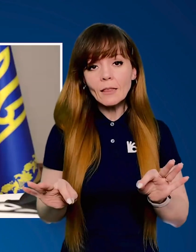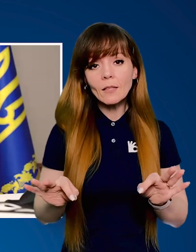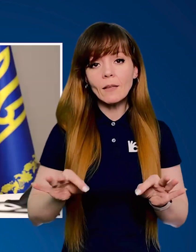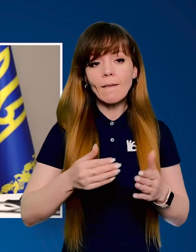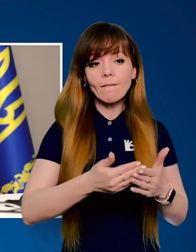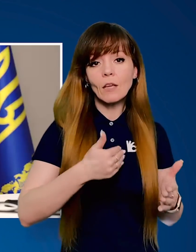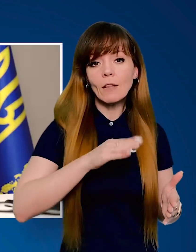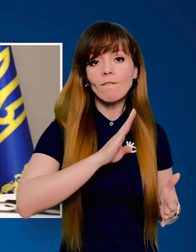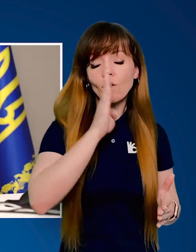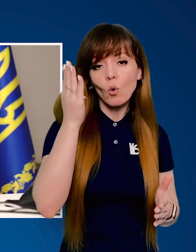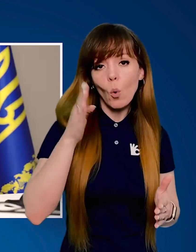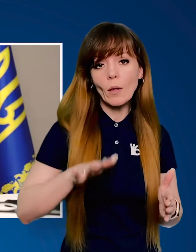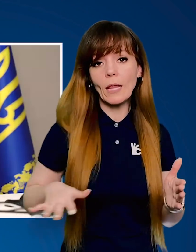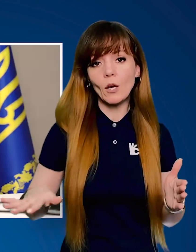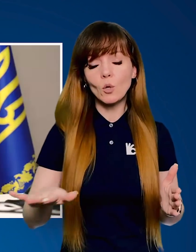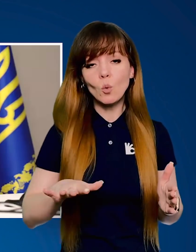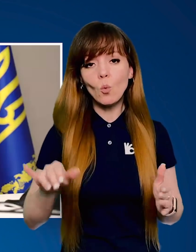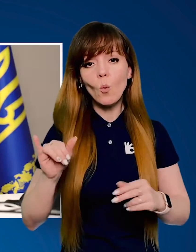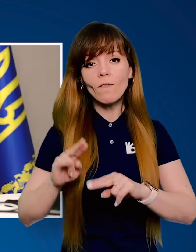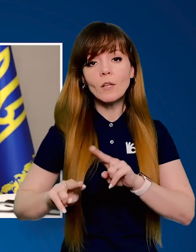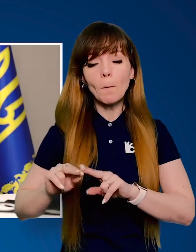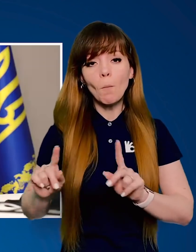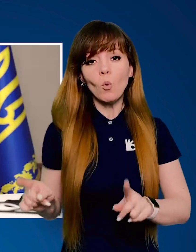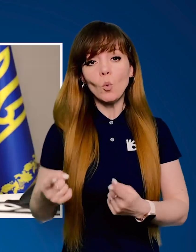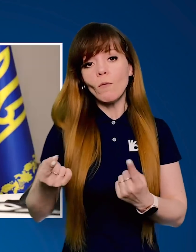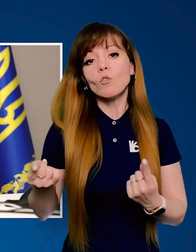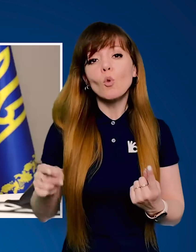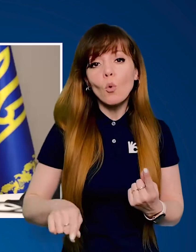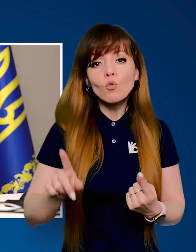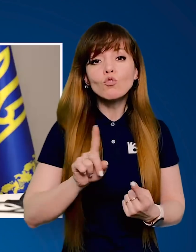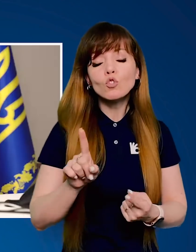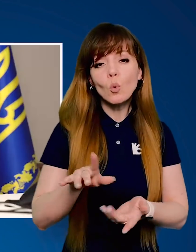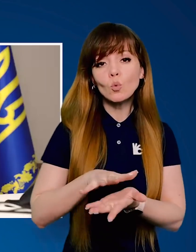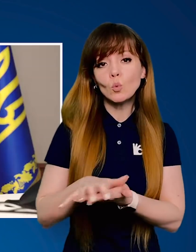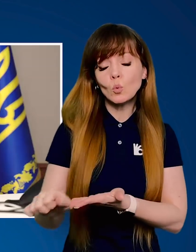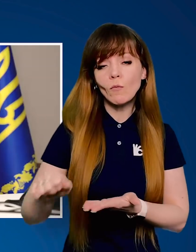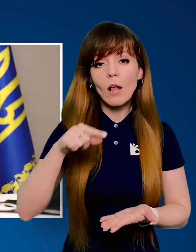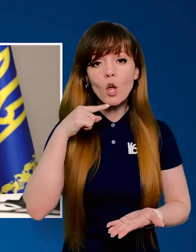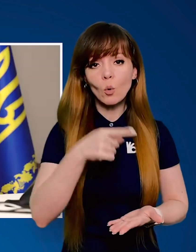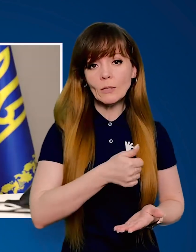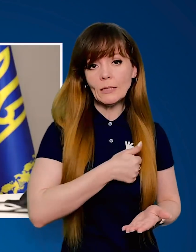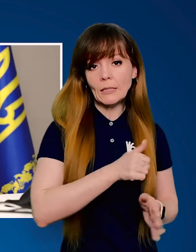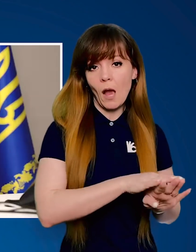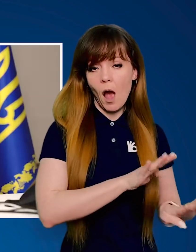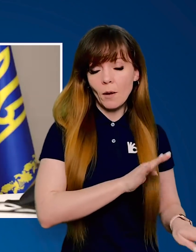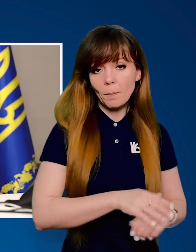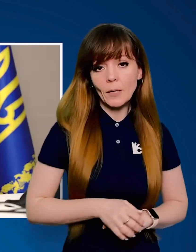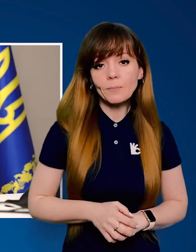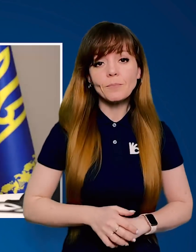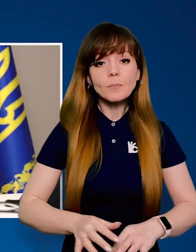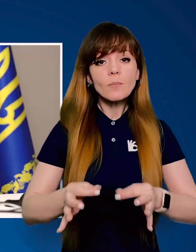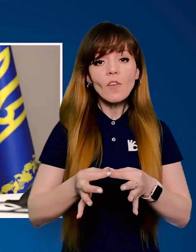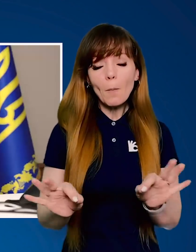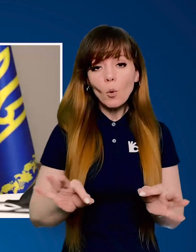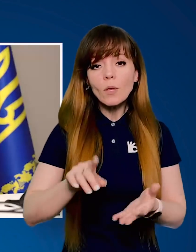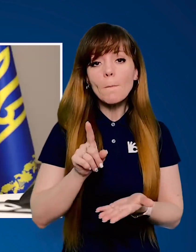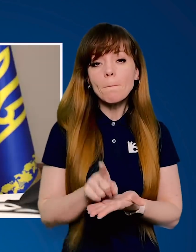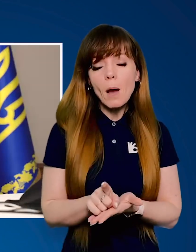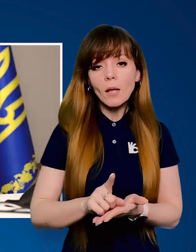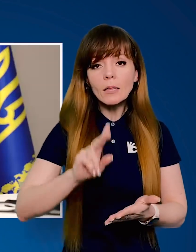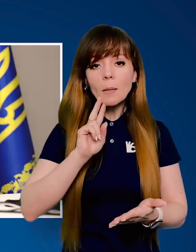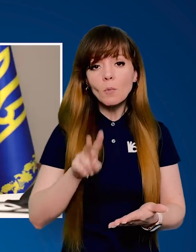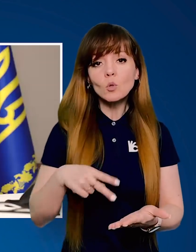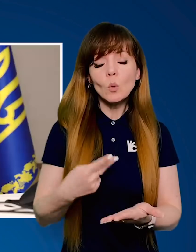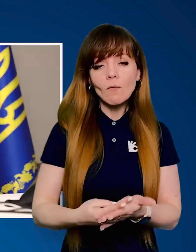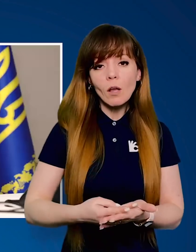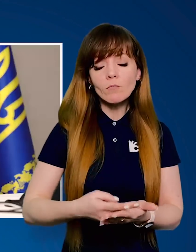вільній від ворога території у відбудові того, що зруйнувала російська армія. Свобода має